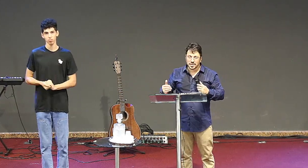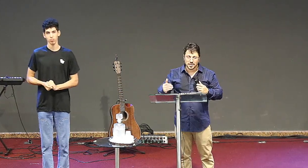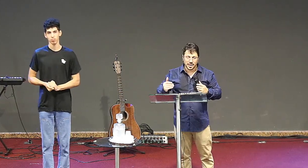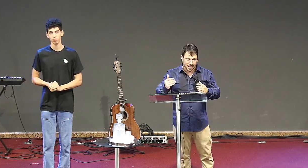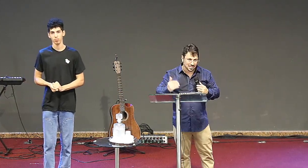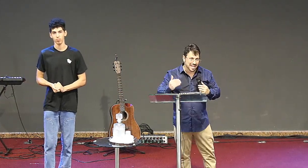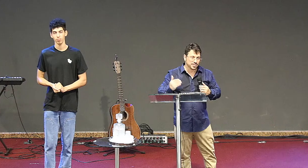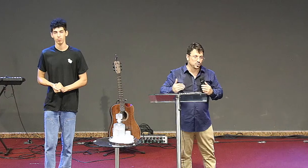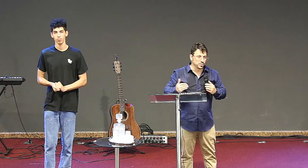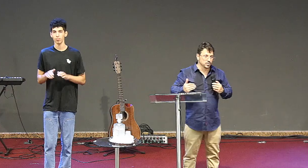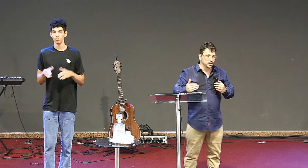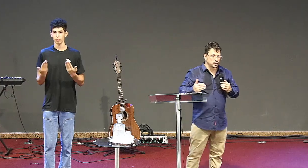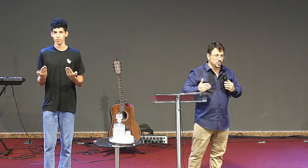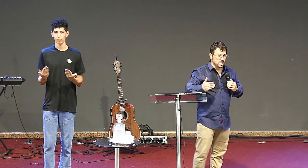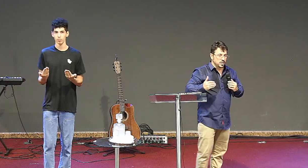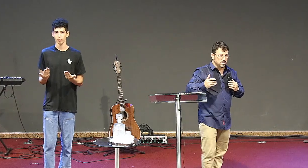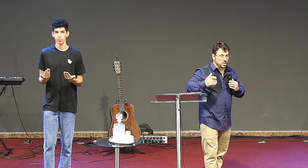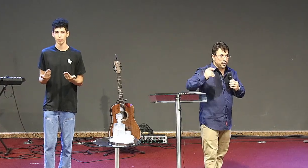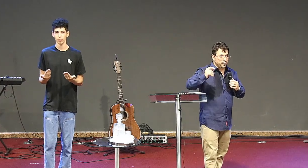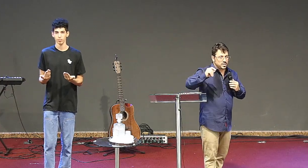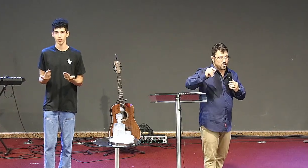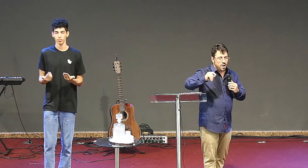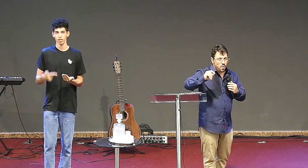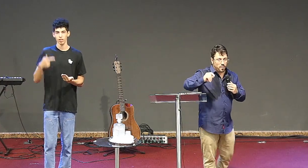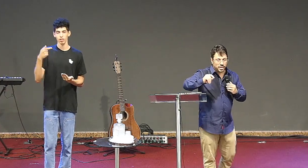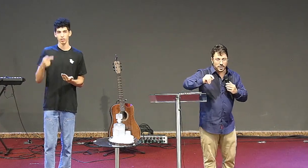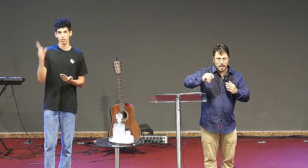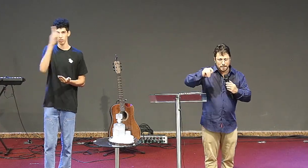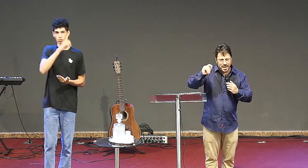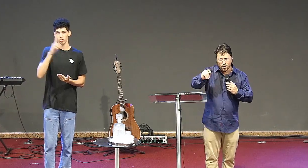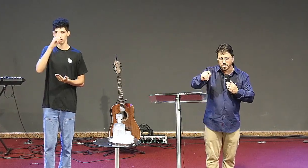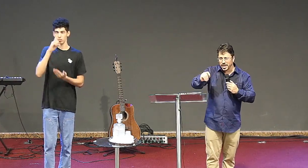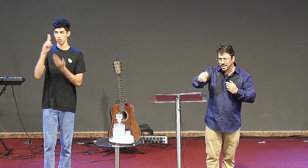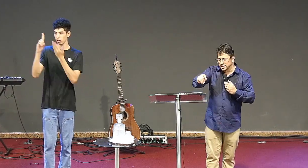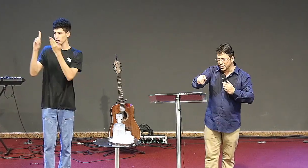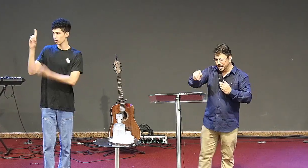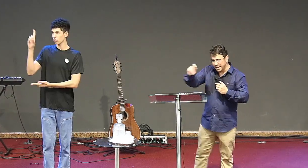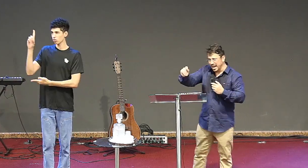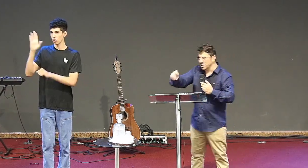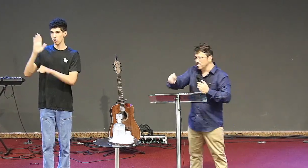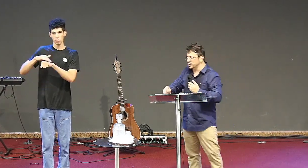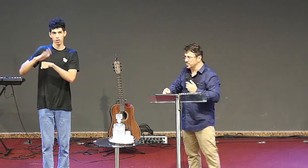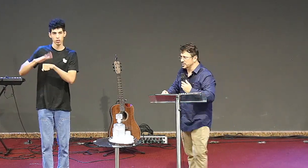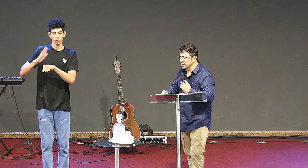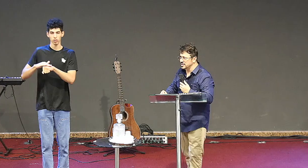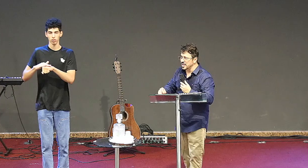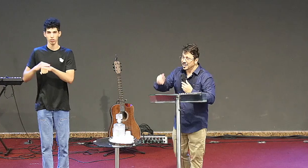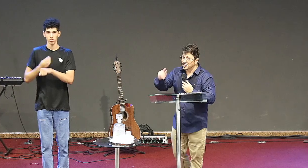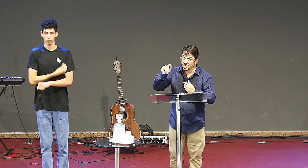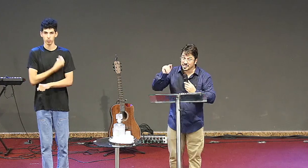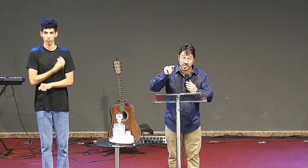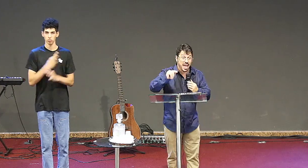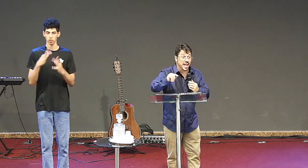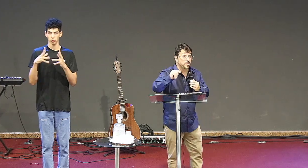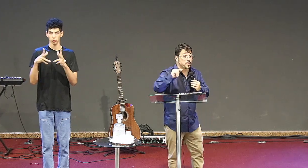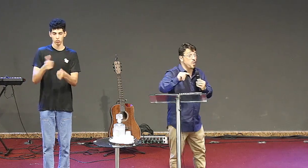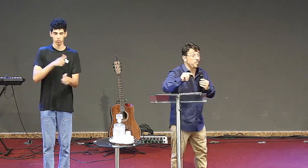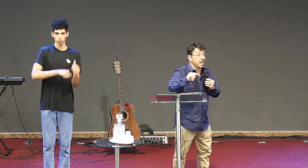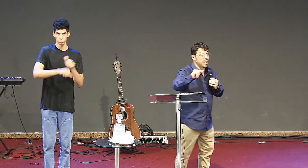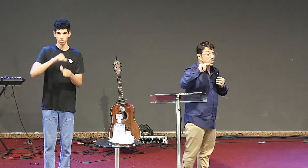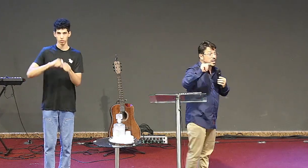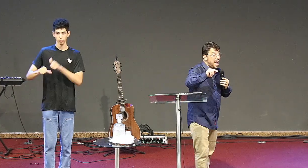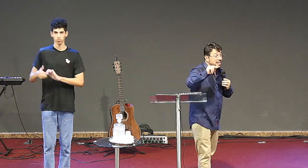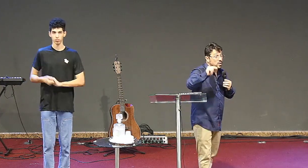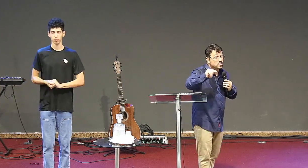entenda, em sete domingos, Deus vai fazer uma obra bem completa em cada um de vocês. Se entregue por